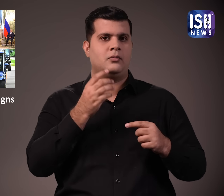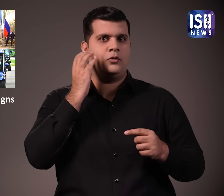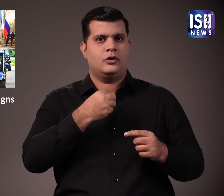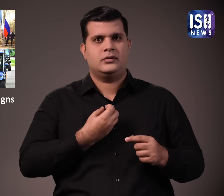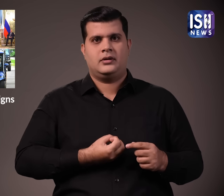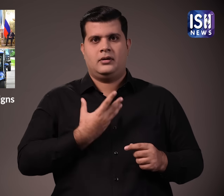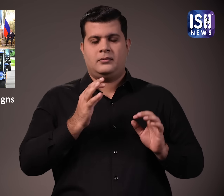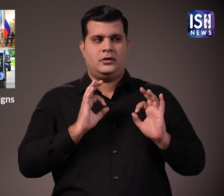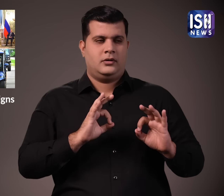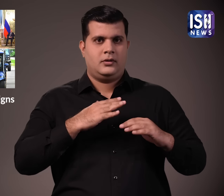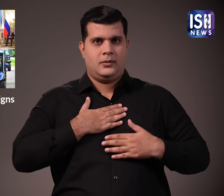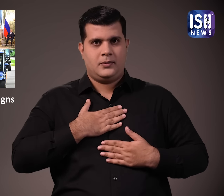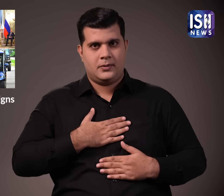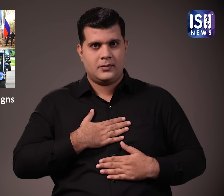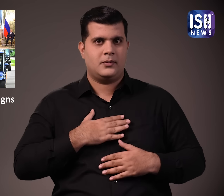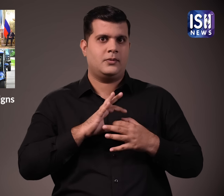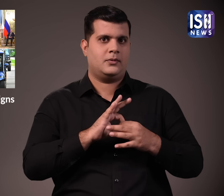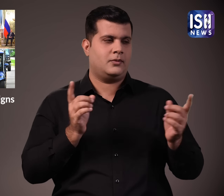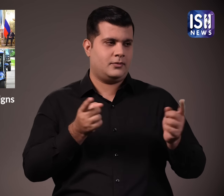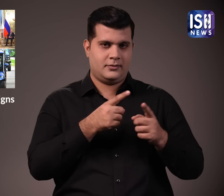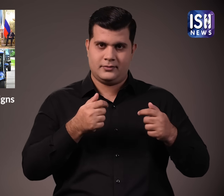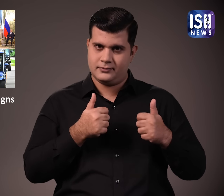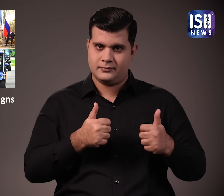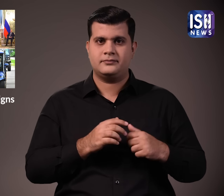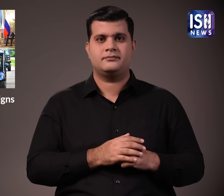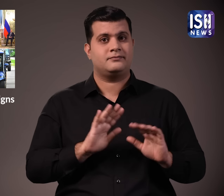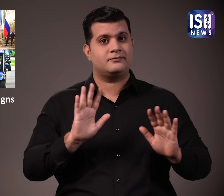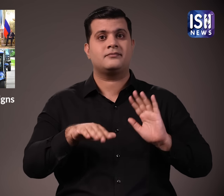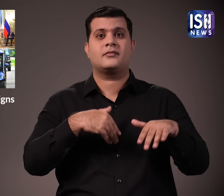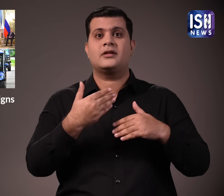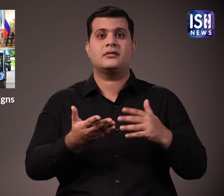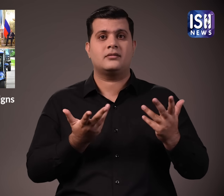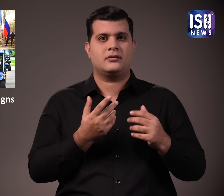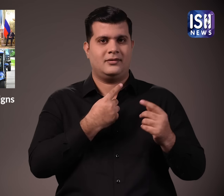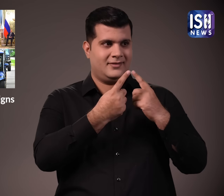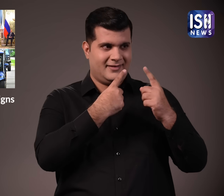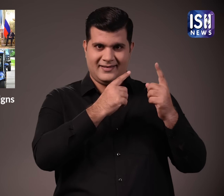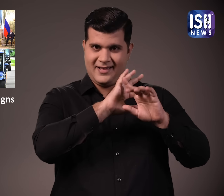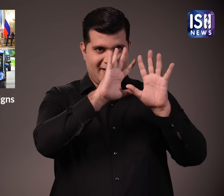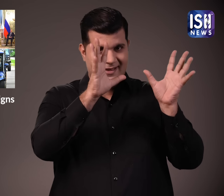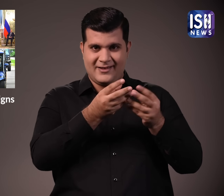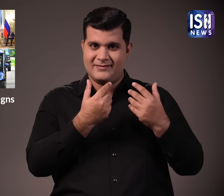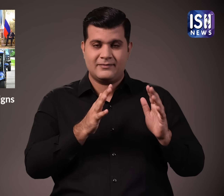ये एक अच्छी खबर है और भारत को राहत मिली है राश्ट्रपती पूतिन और पियम मोदी ने